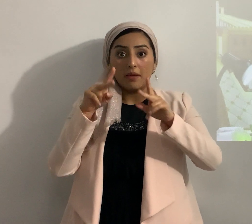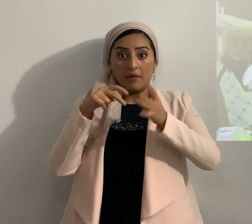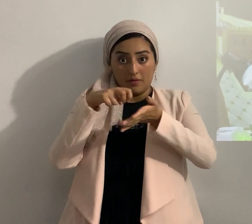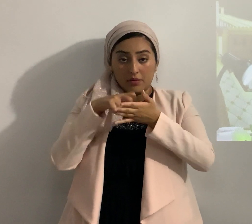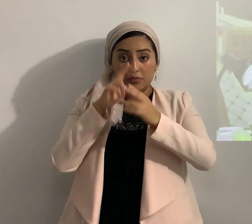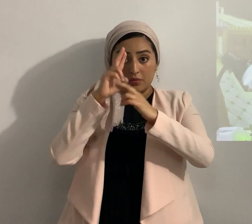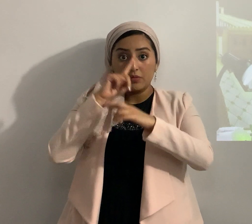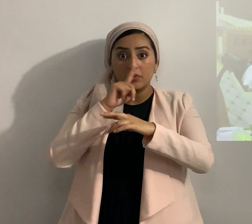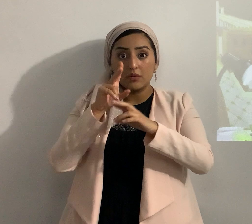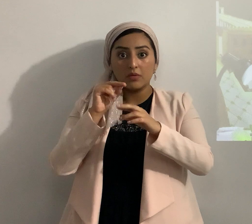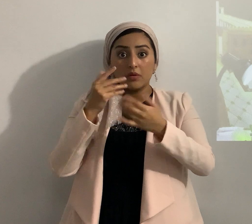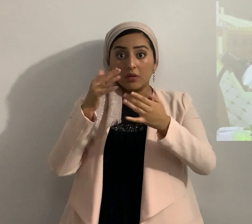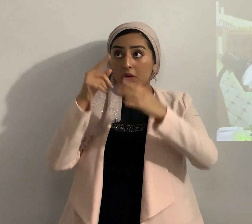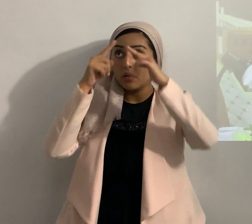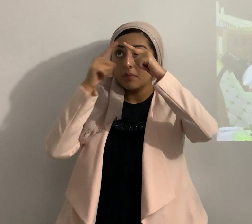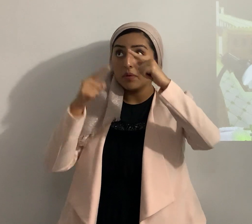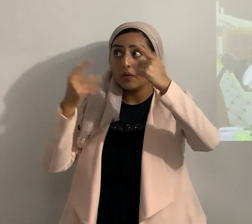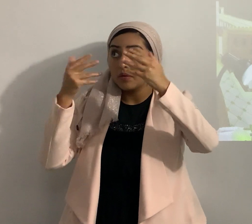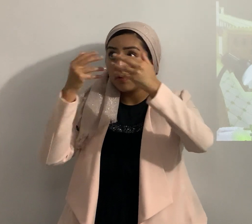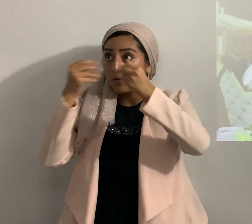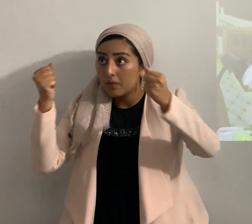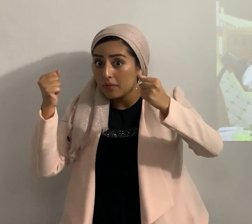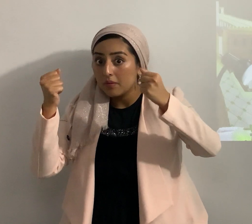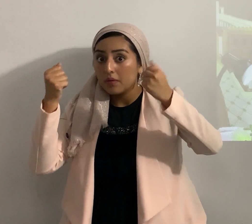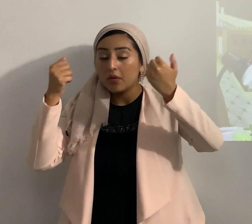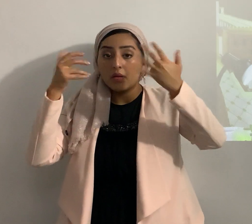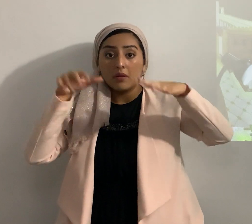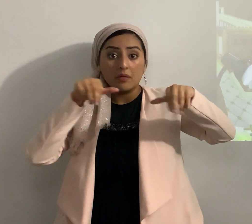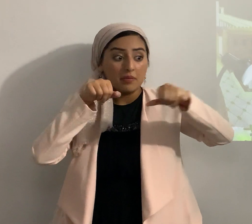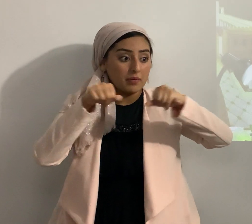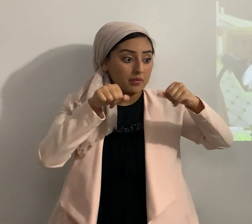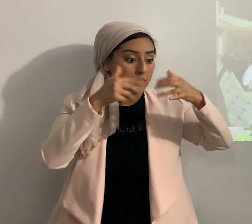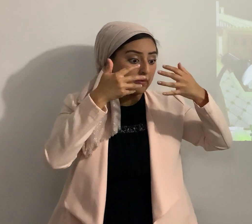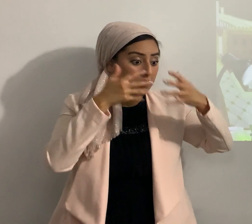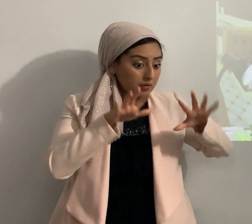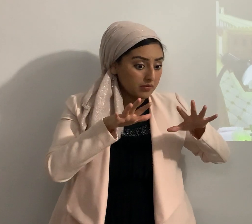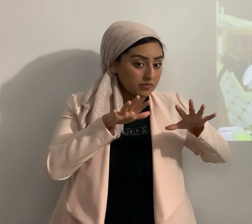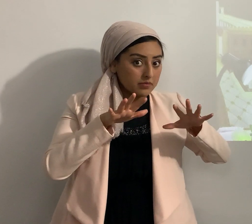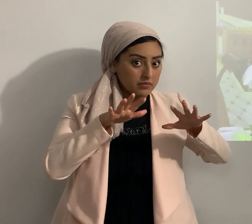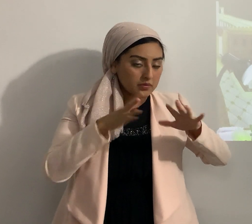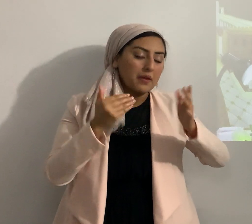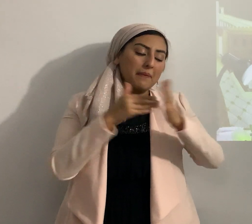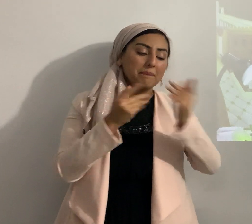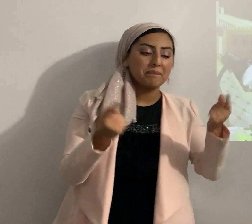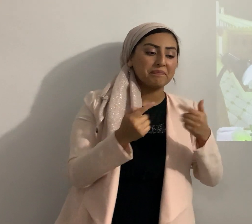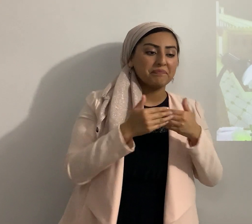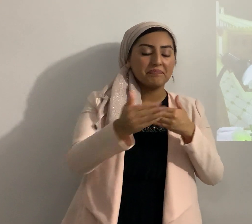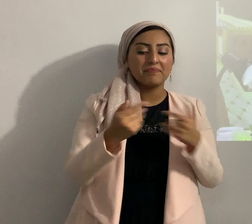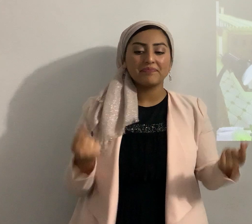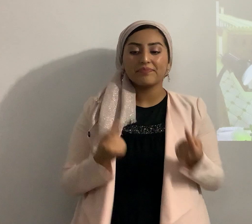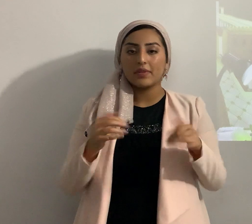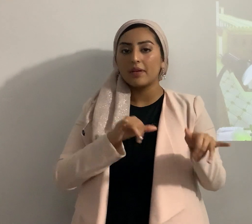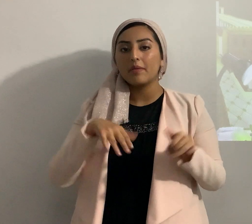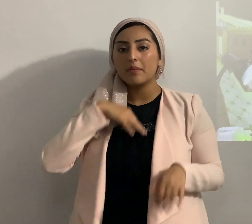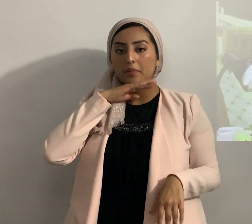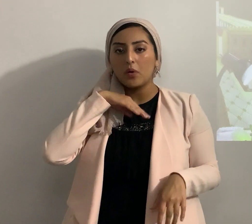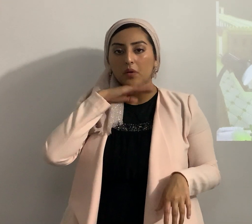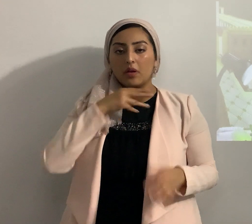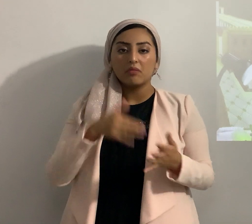pasan los rayos pasan los truenos pasa el sismo el terremoto y otra vez a pecar como cerdos si o